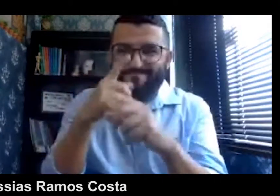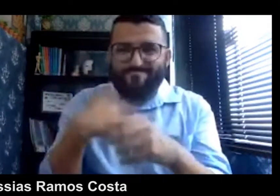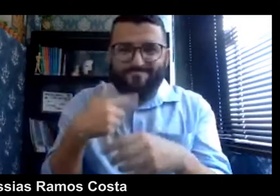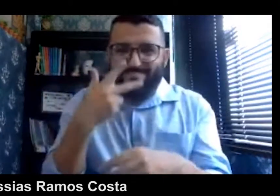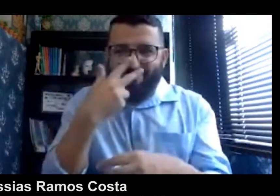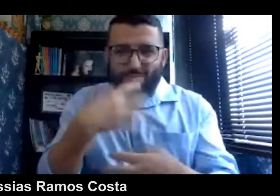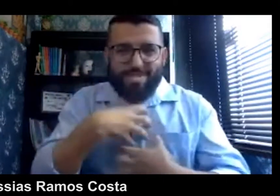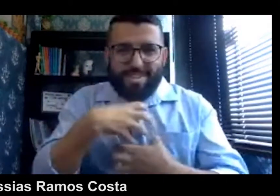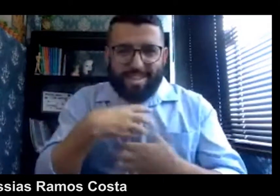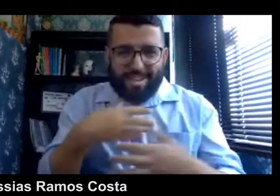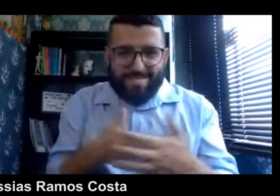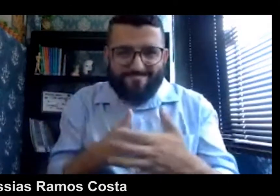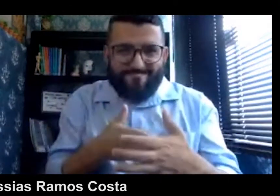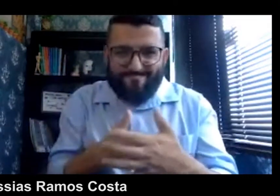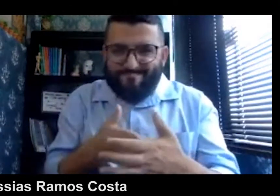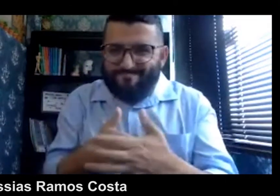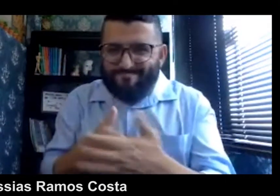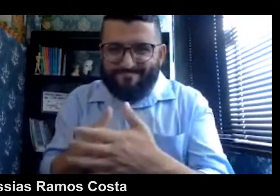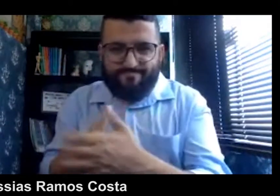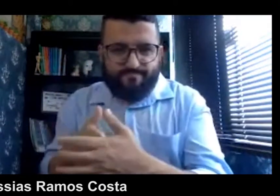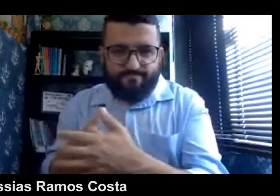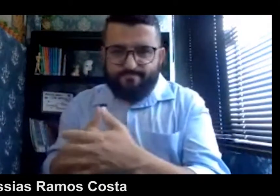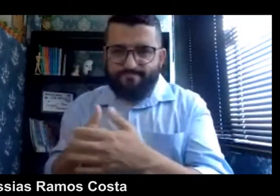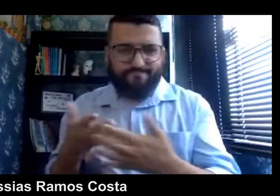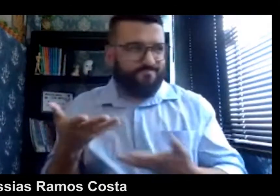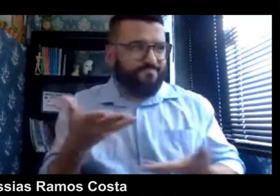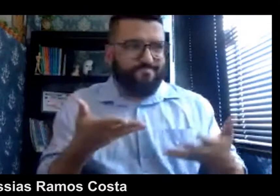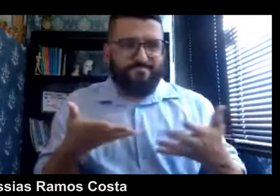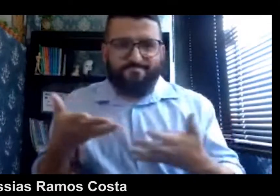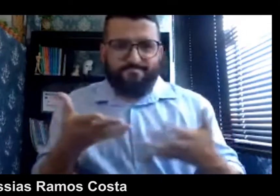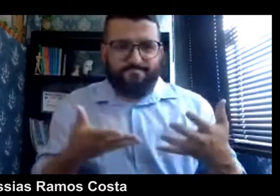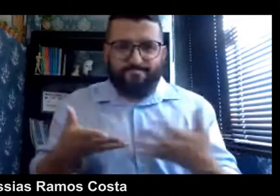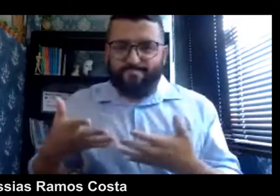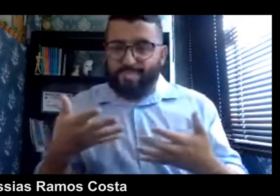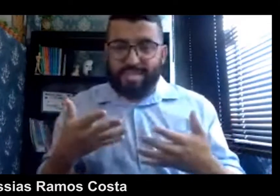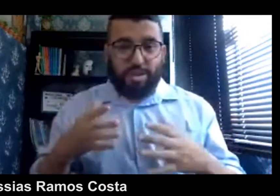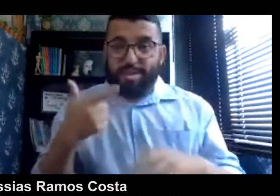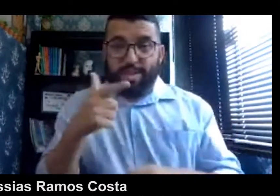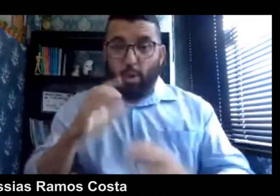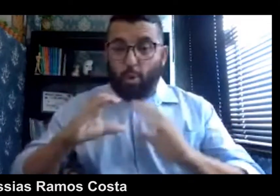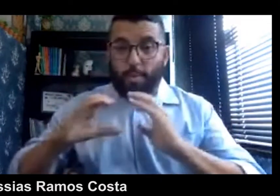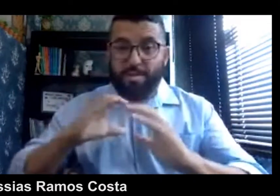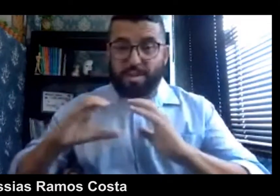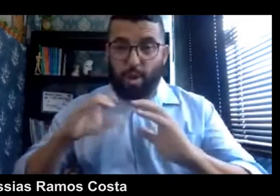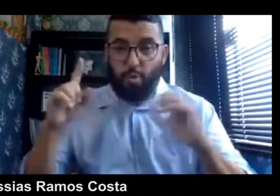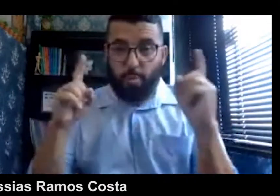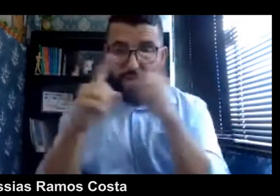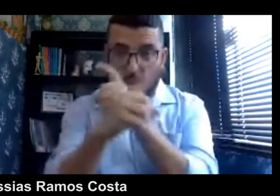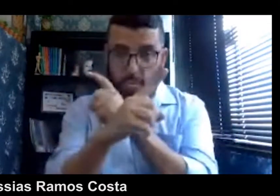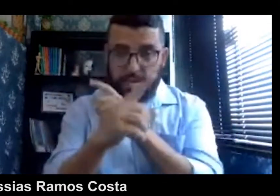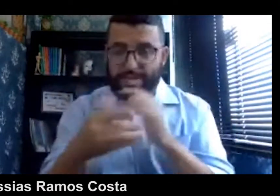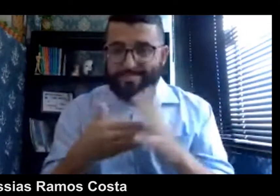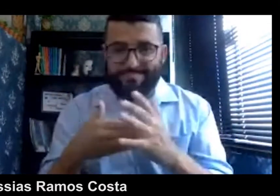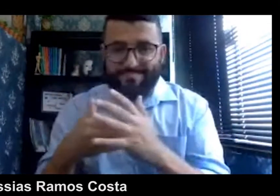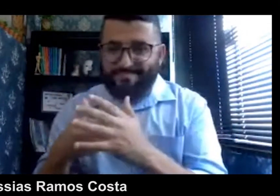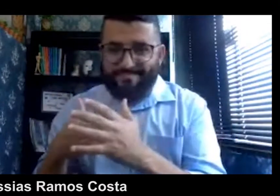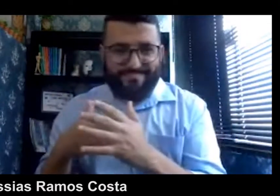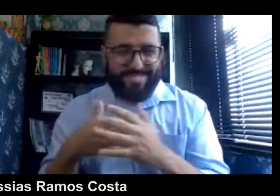mas eu não me sentia bem, sentia que tinha barreiras, eu não tinha comunicação, era muito complicado, não conseguia me